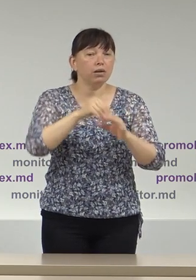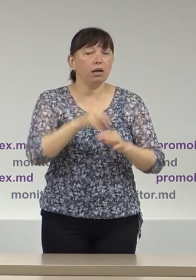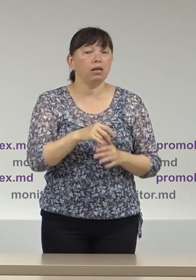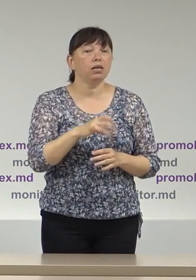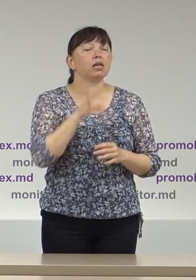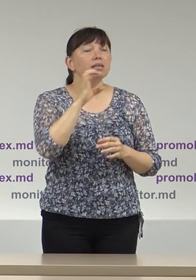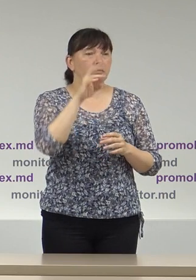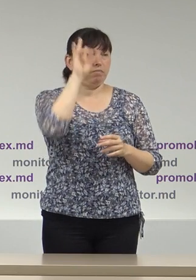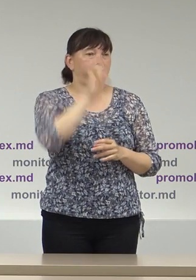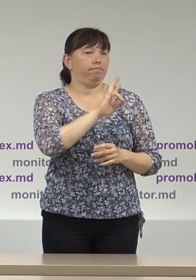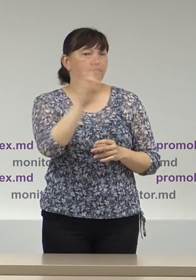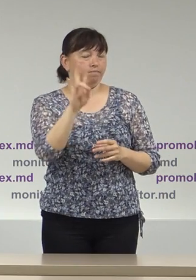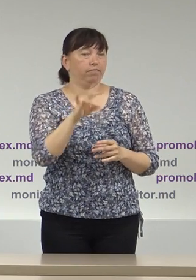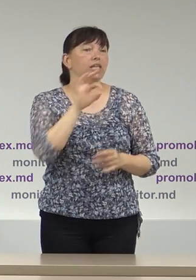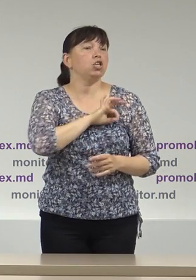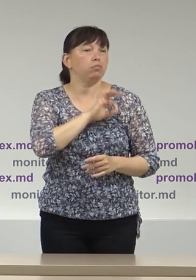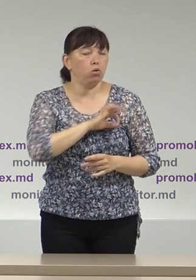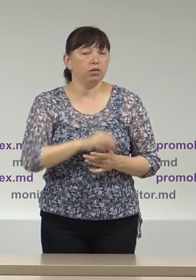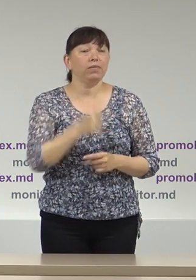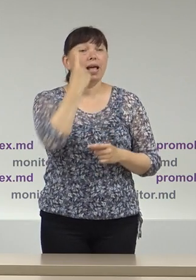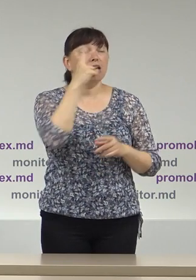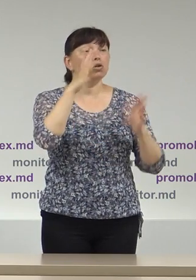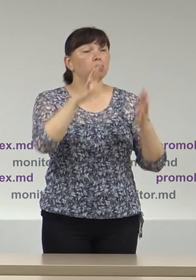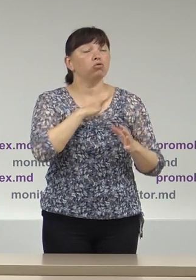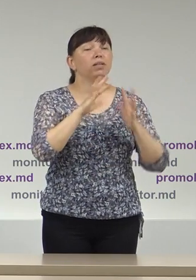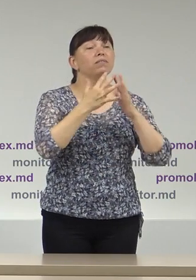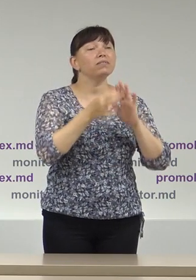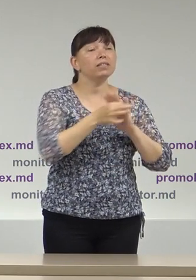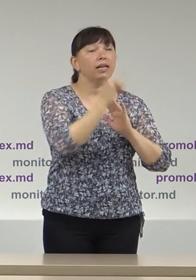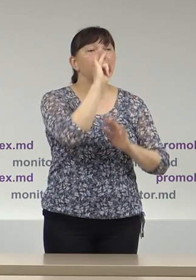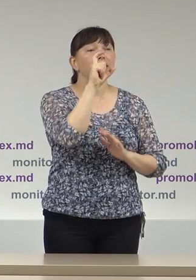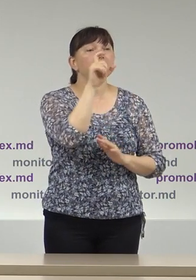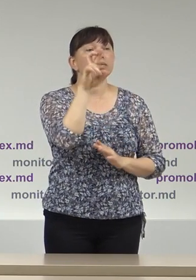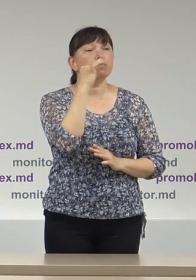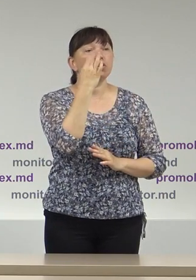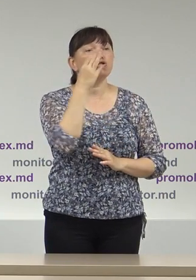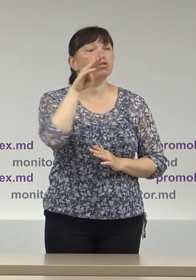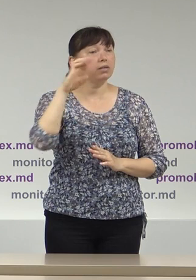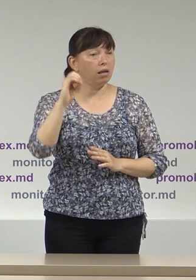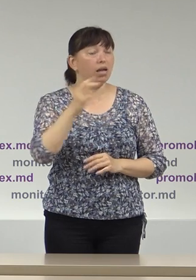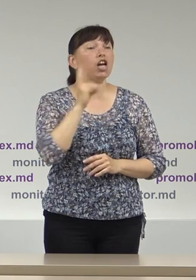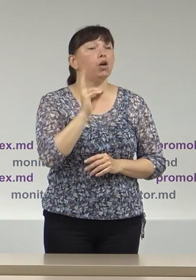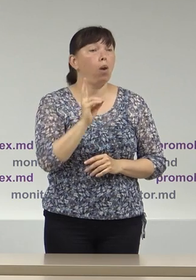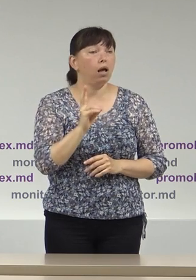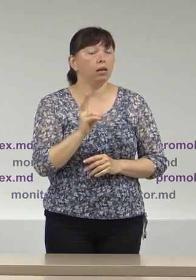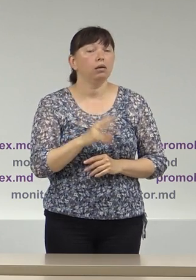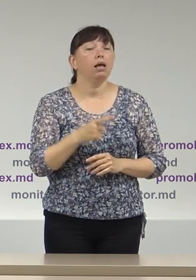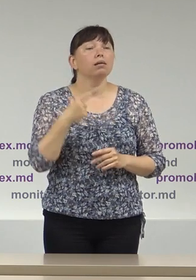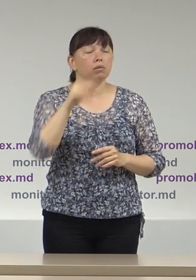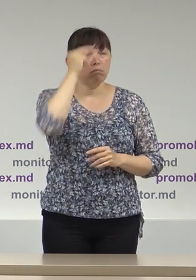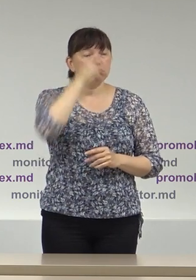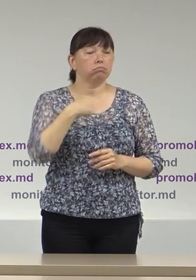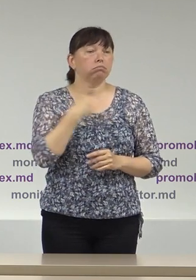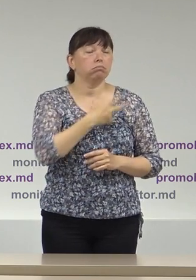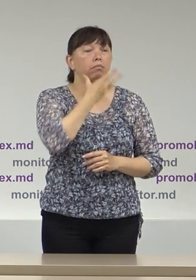religioase Deci un caz a avut loc în satul Izbiște Criuleni unde preotul